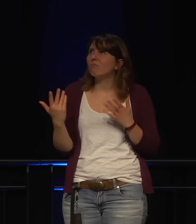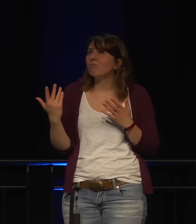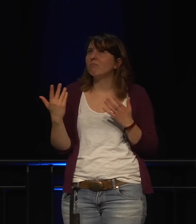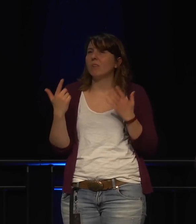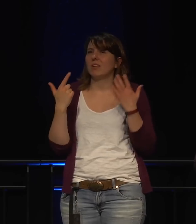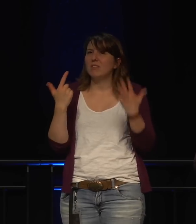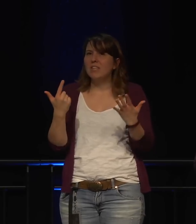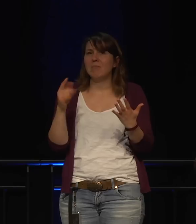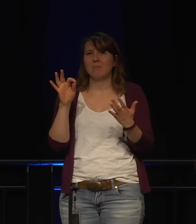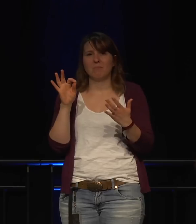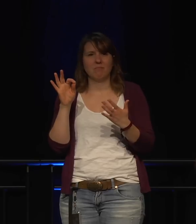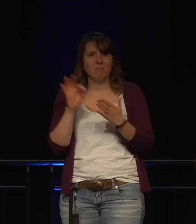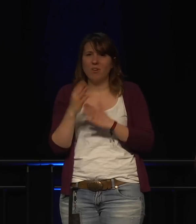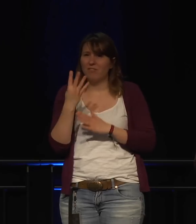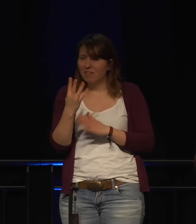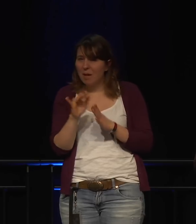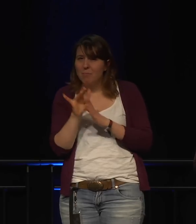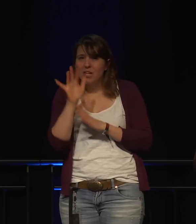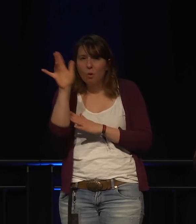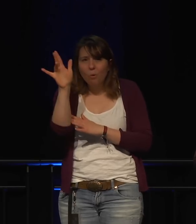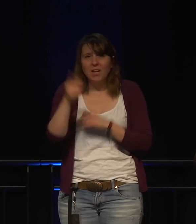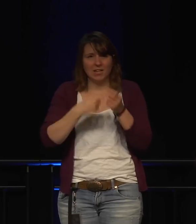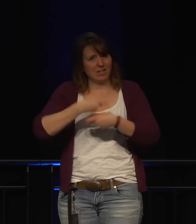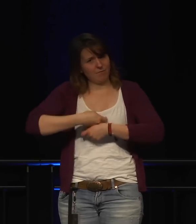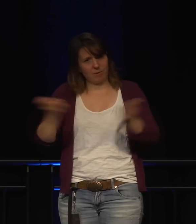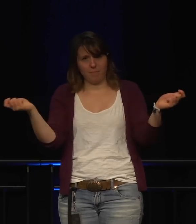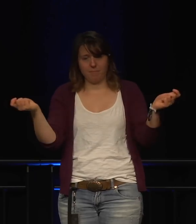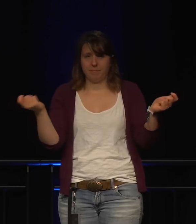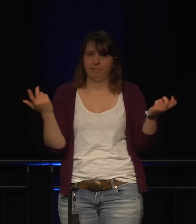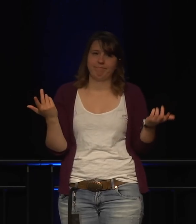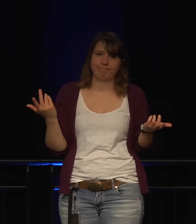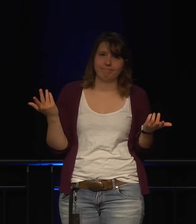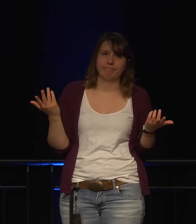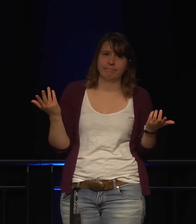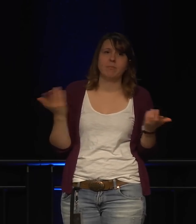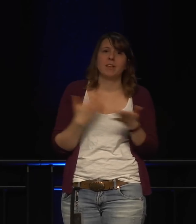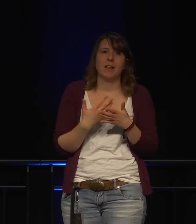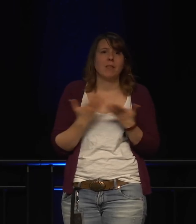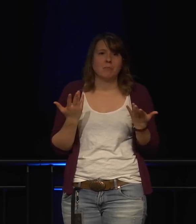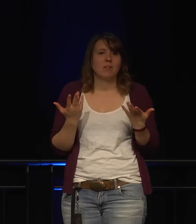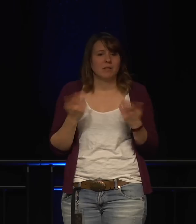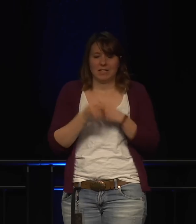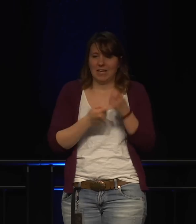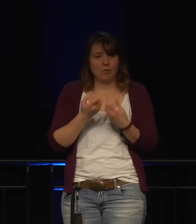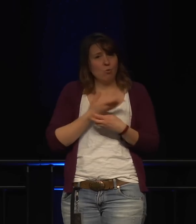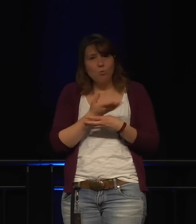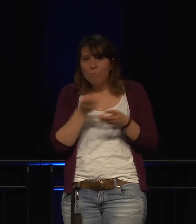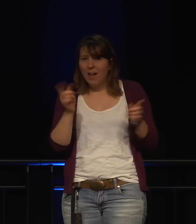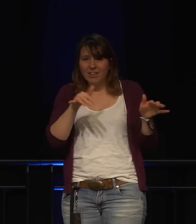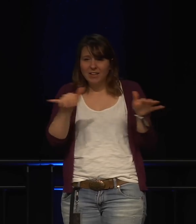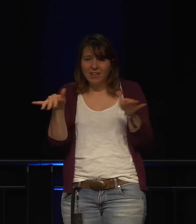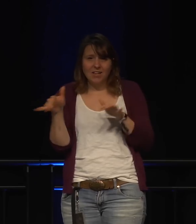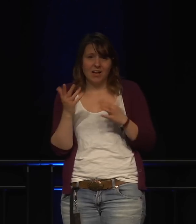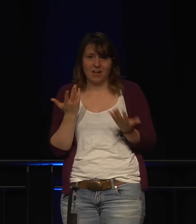,4 Millionen von solchen Geräten verkauft. Es gibt also einen großen